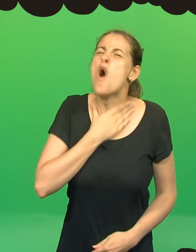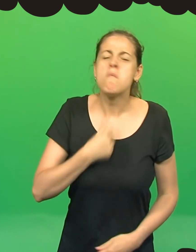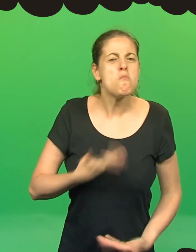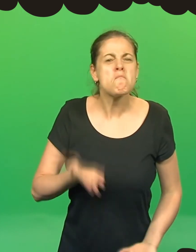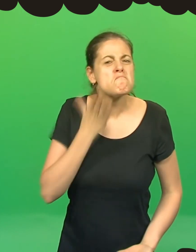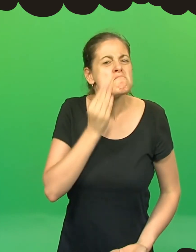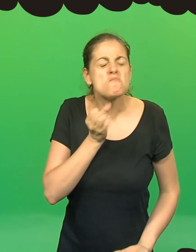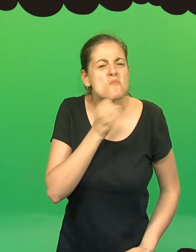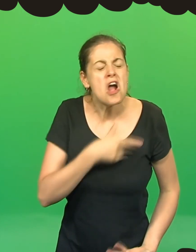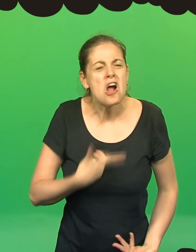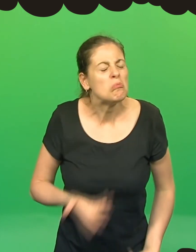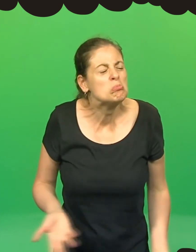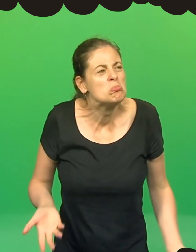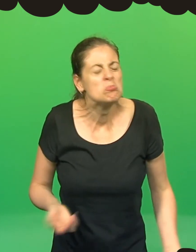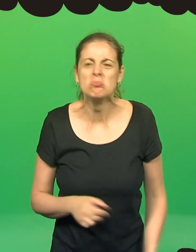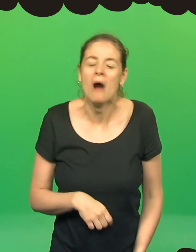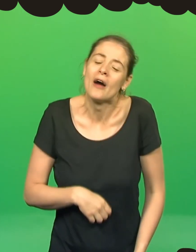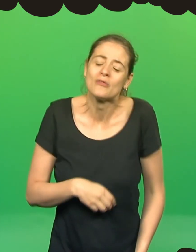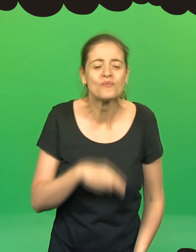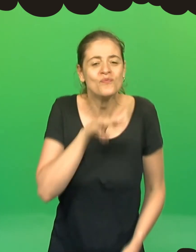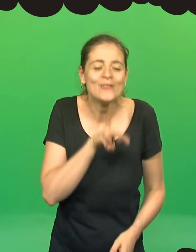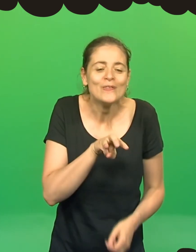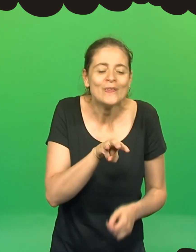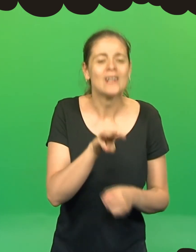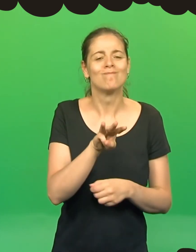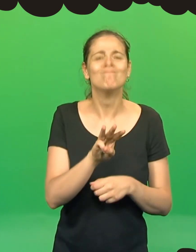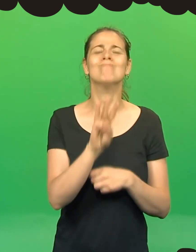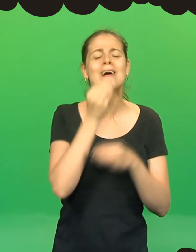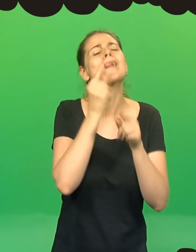E, ao contrário dos dias anteriores, já não sentiram mais fome.